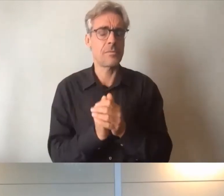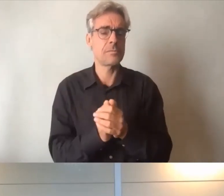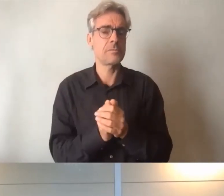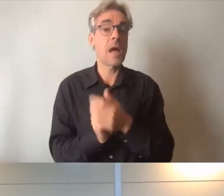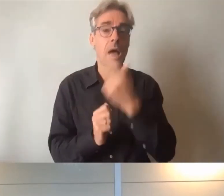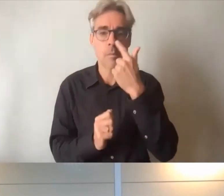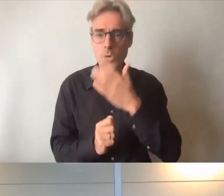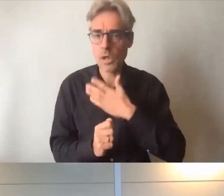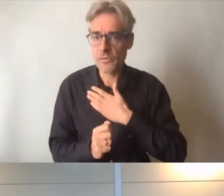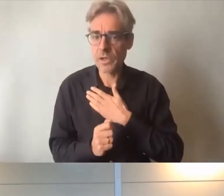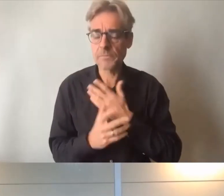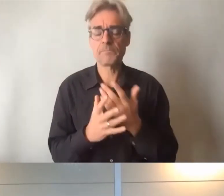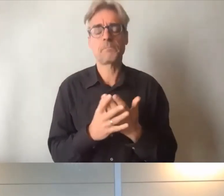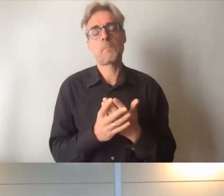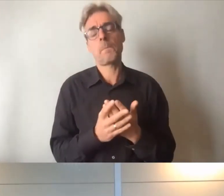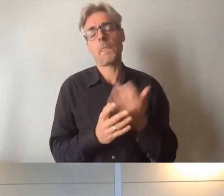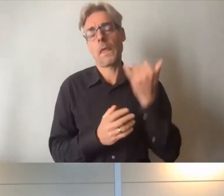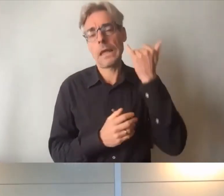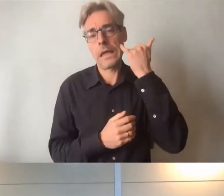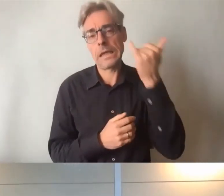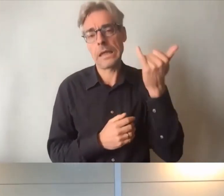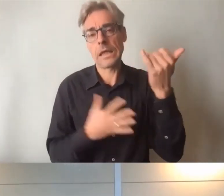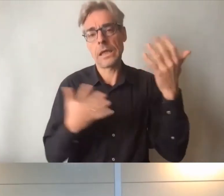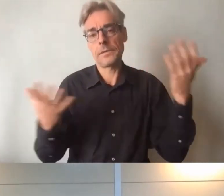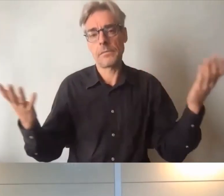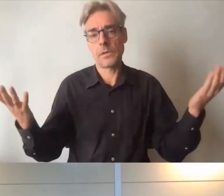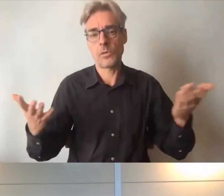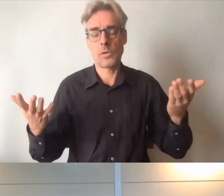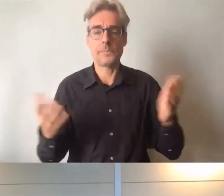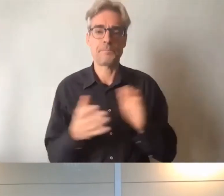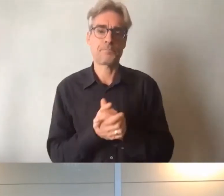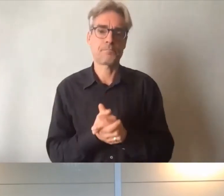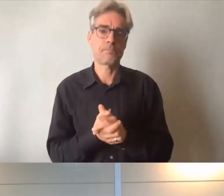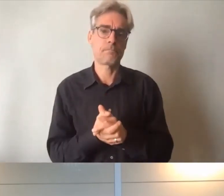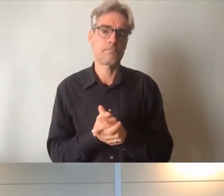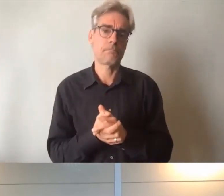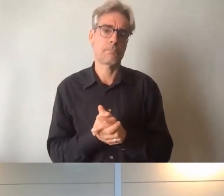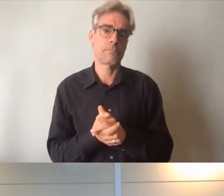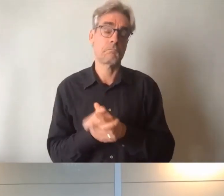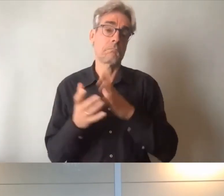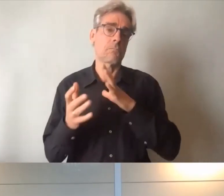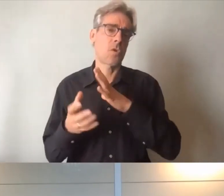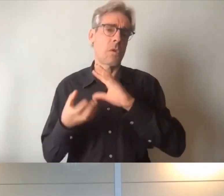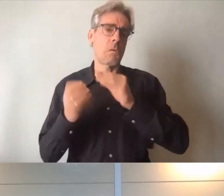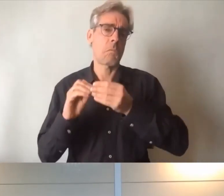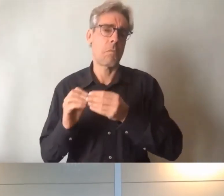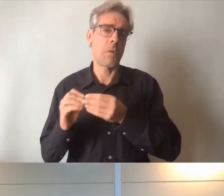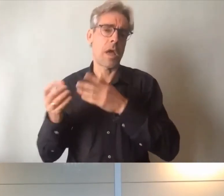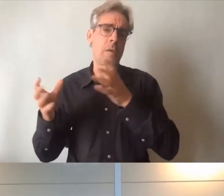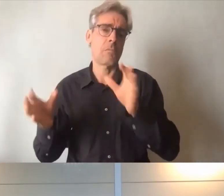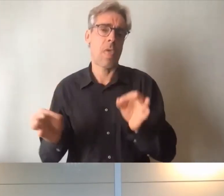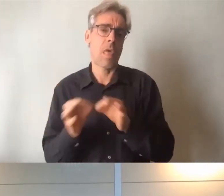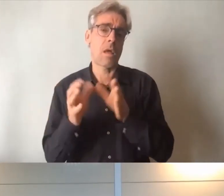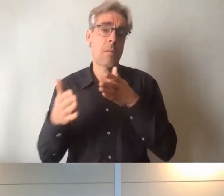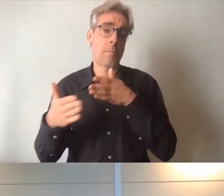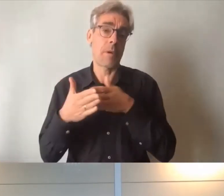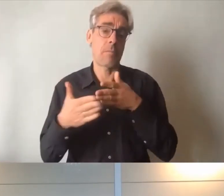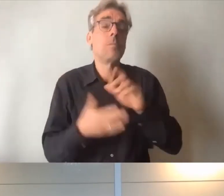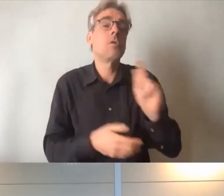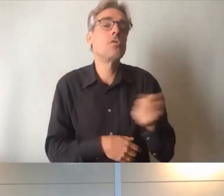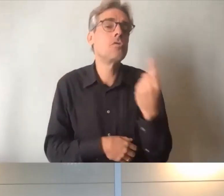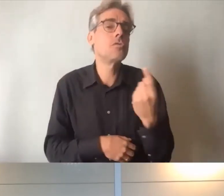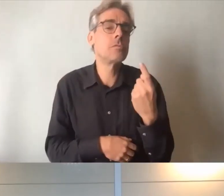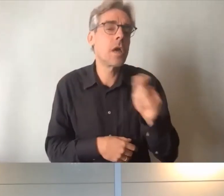la notion selon laquelle en effet ne serait-ce que cette difficulté que l'on peut rencontrer mais qui ne rencontre pas